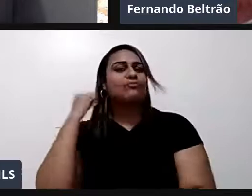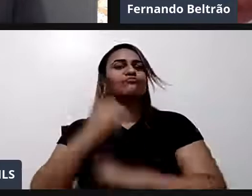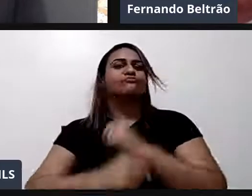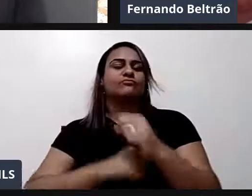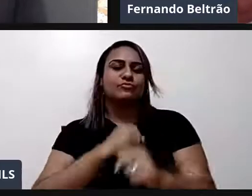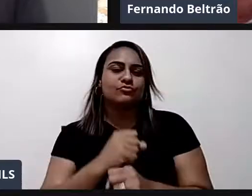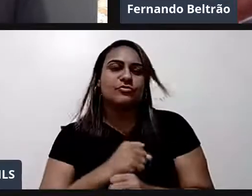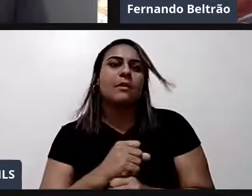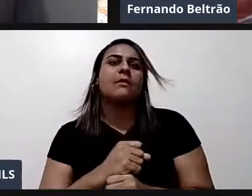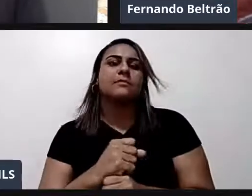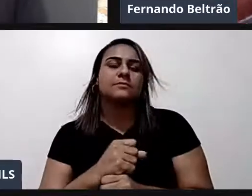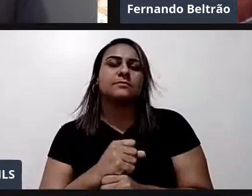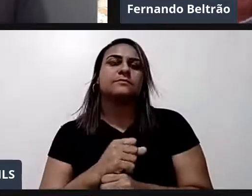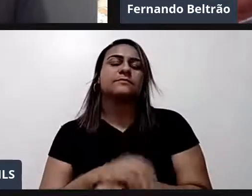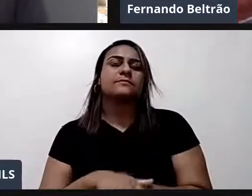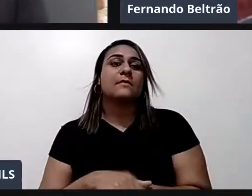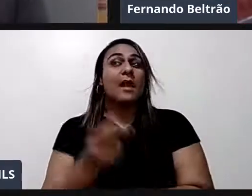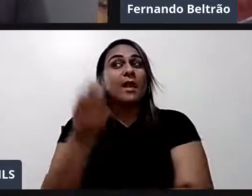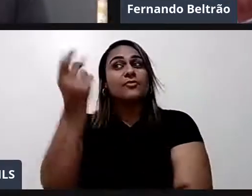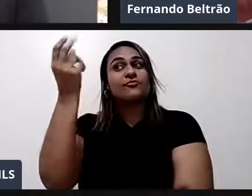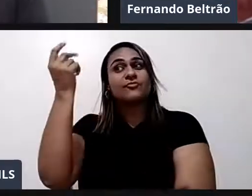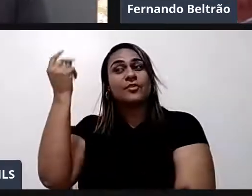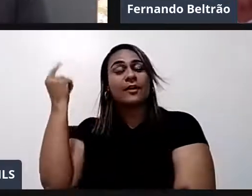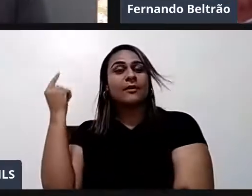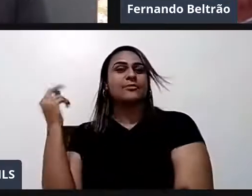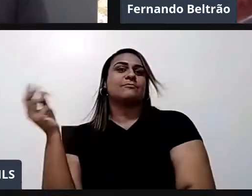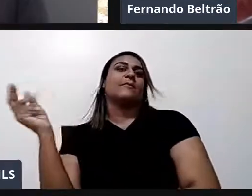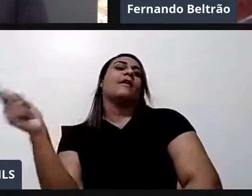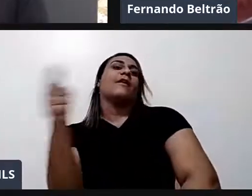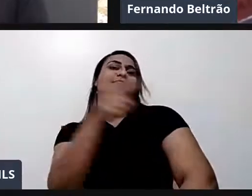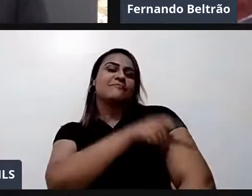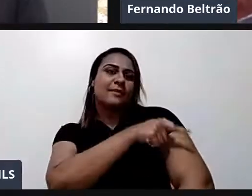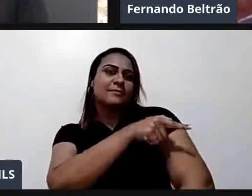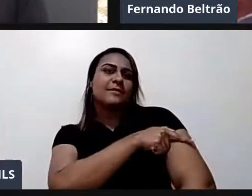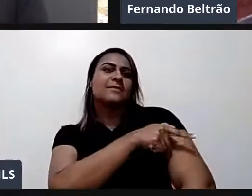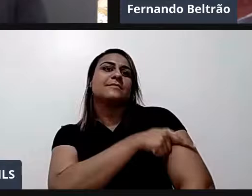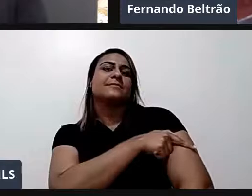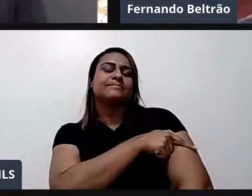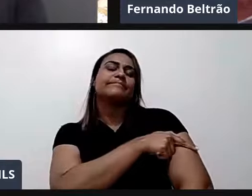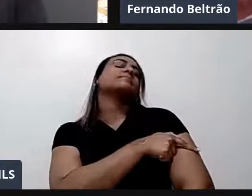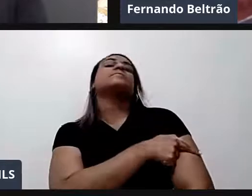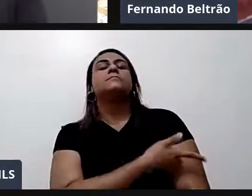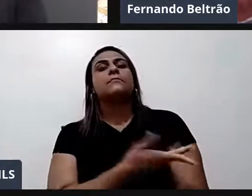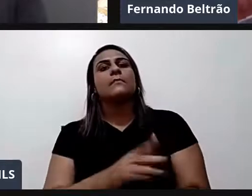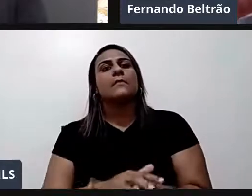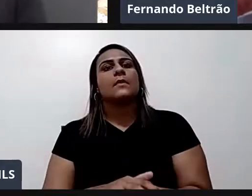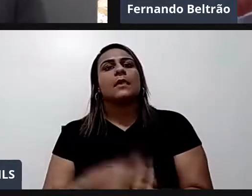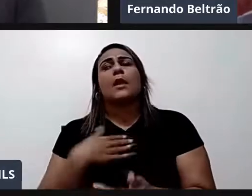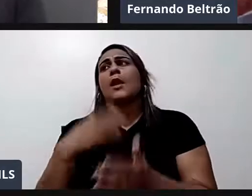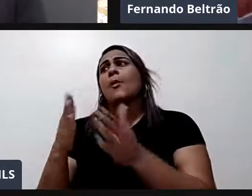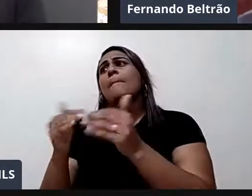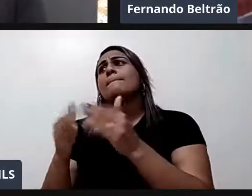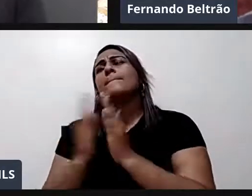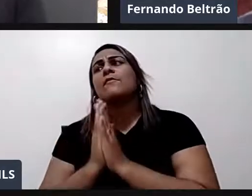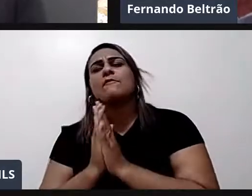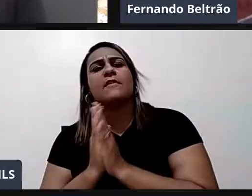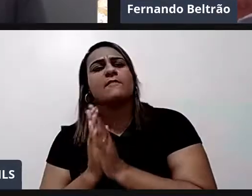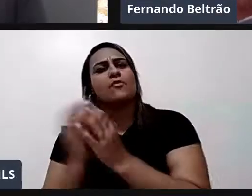série. Que eu acompanho. aulas. Eu peço para alguém me dizer. O que está acontecendo na aula. Depois. passei. Quando